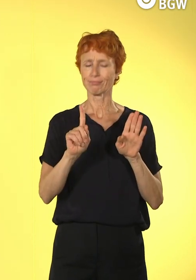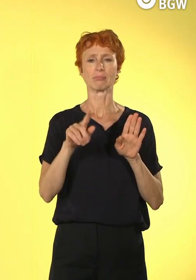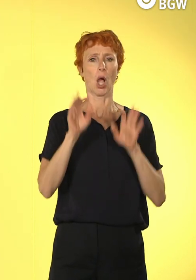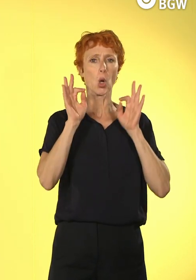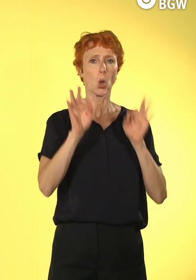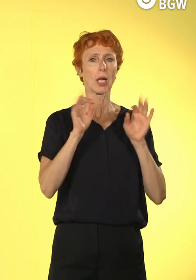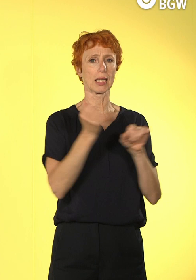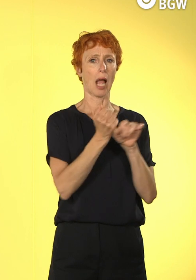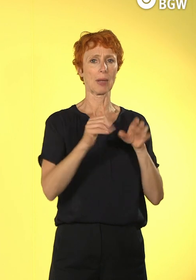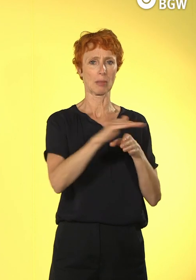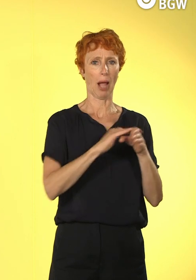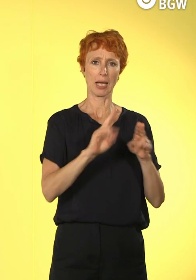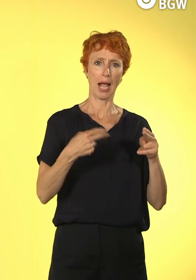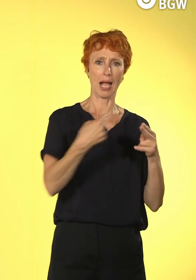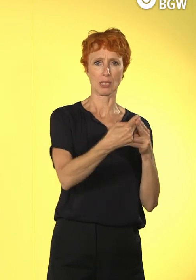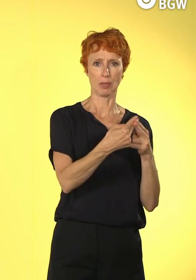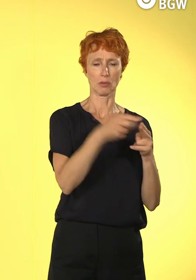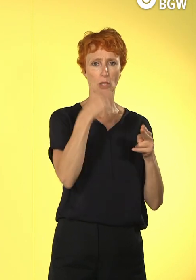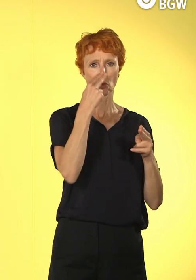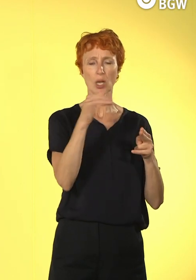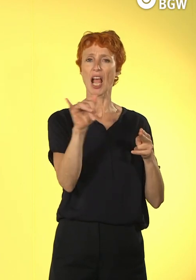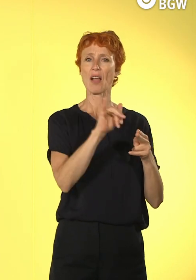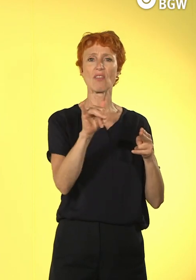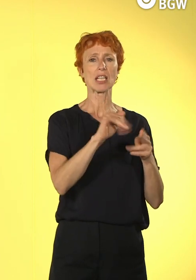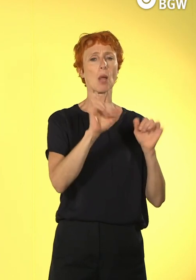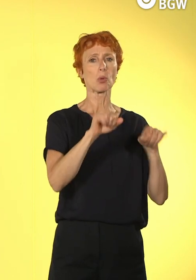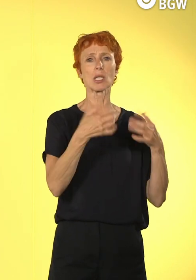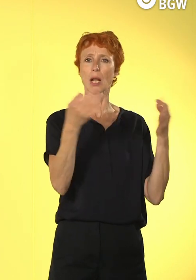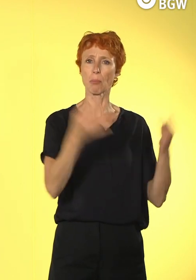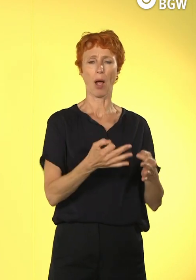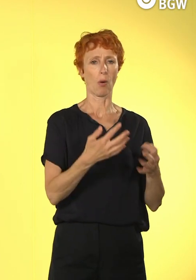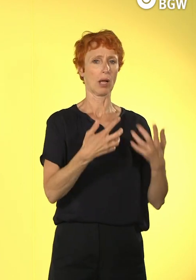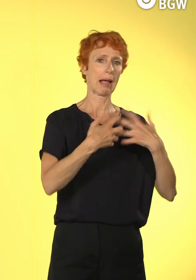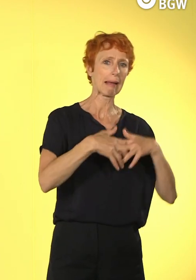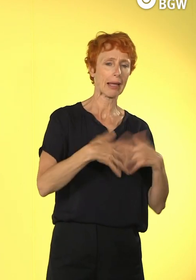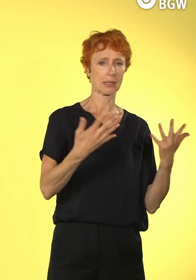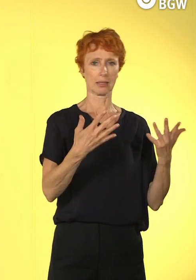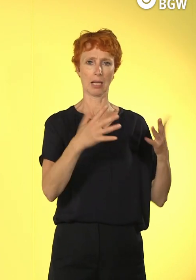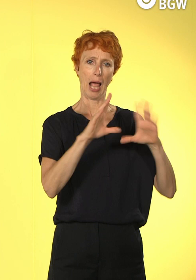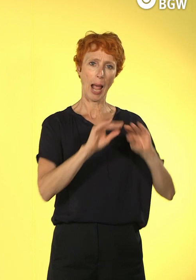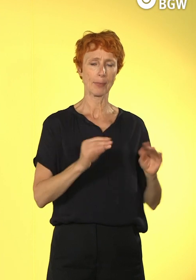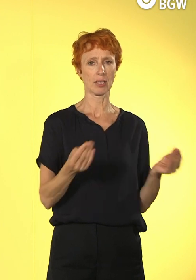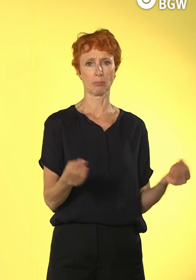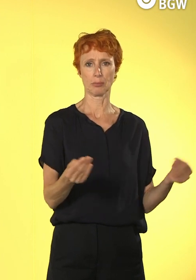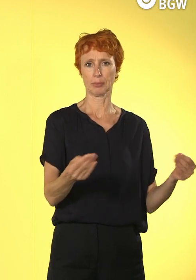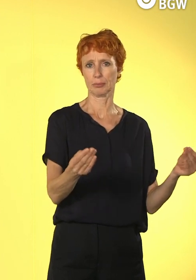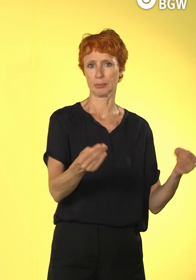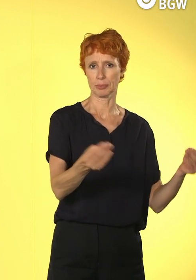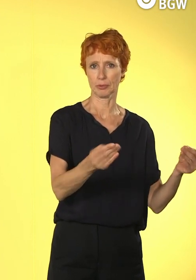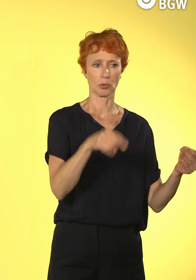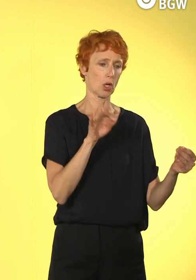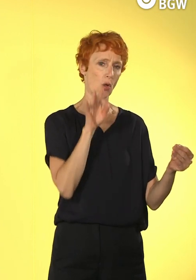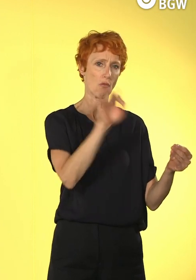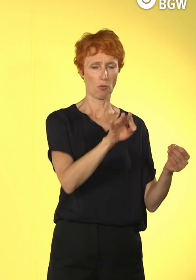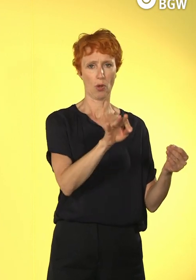Arbeitsnotwendigkeiten hin. Da müssen die Tools und die entsprechenden Funktionen ausgewählt werden und dann ist es auch zeitlich